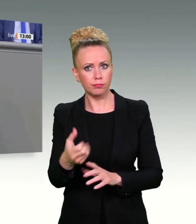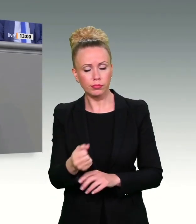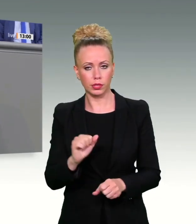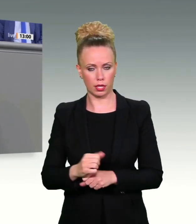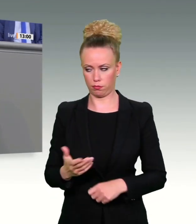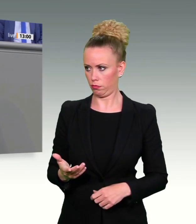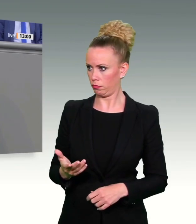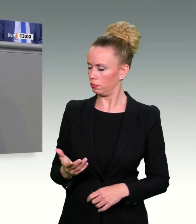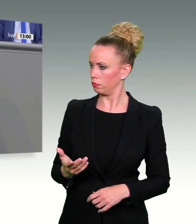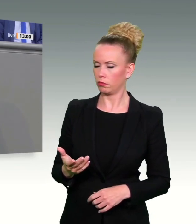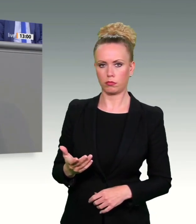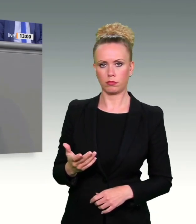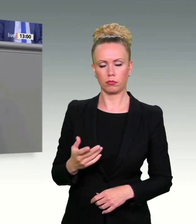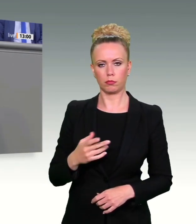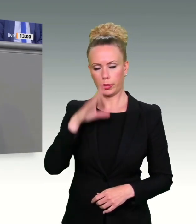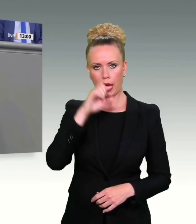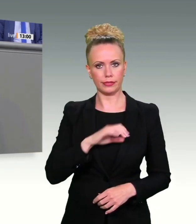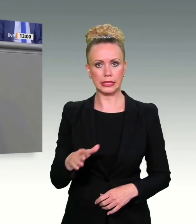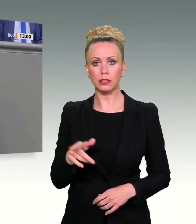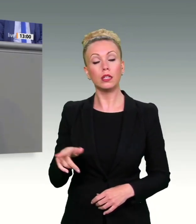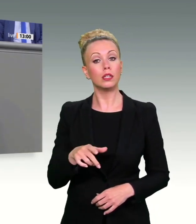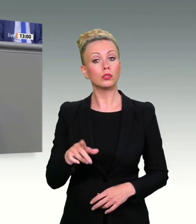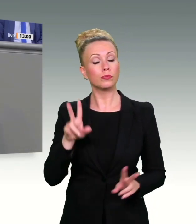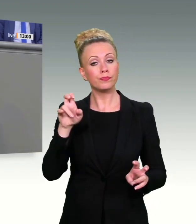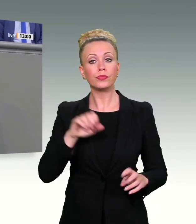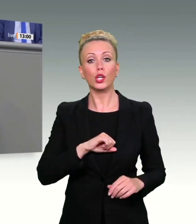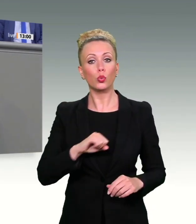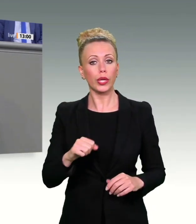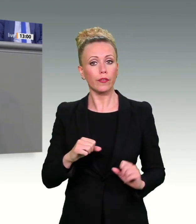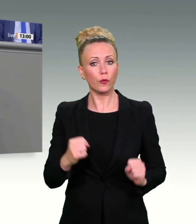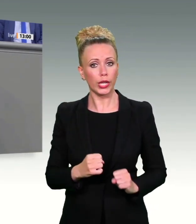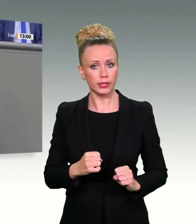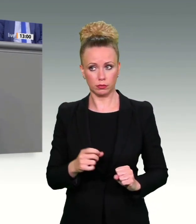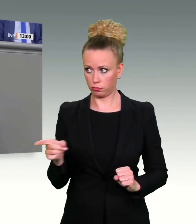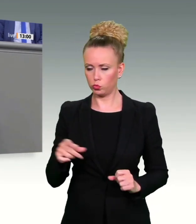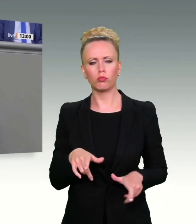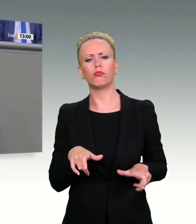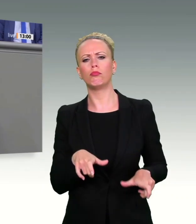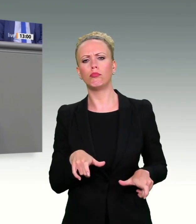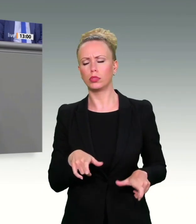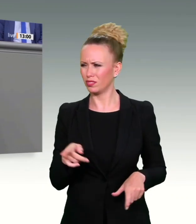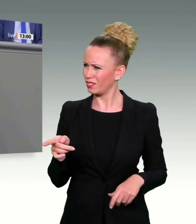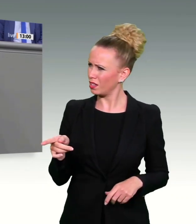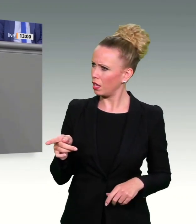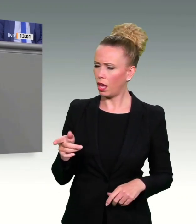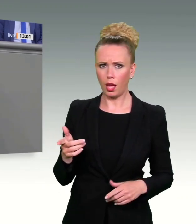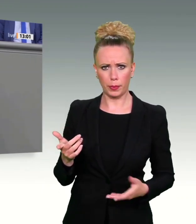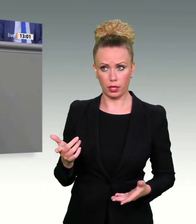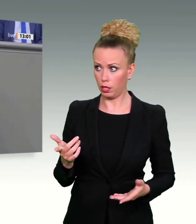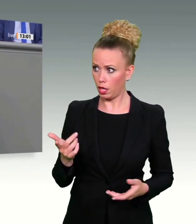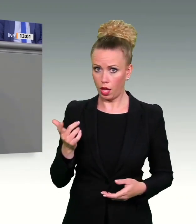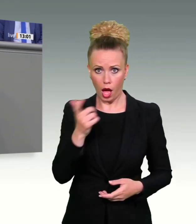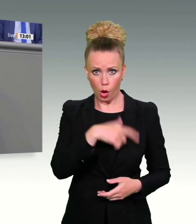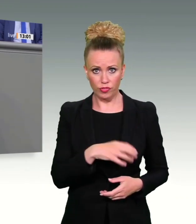über den Quick-Freeze-Ansatz verweigert, der ist doch in Wahrheit das Sicherheitsrisiko, was er anderen vorwirft, zu sein. Und deswegen sollten wir